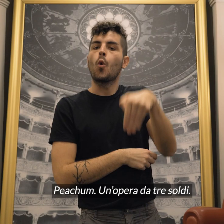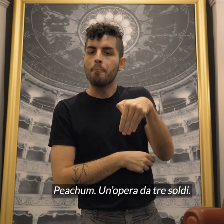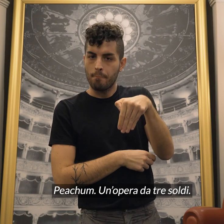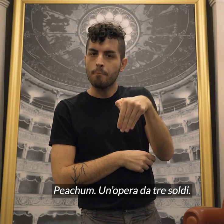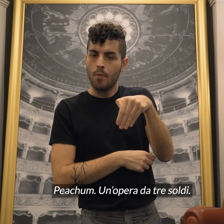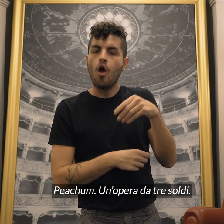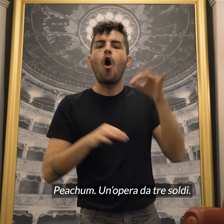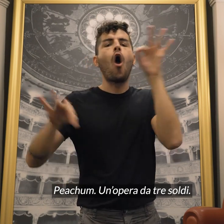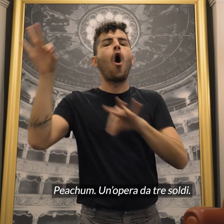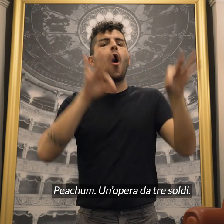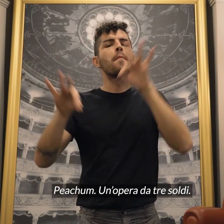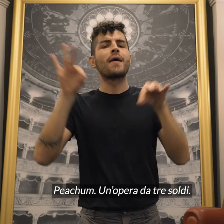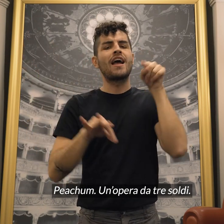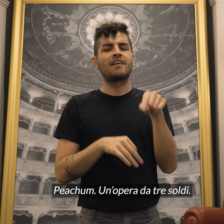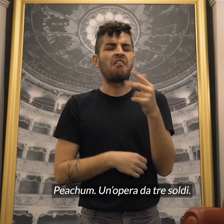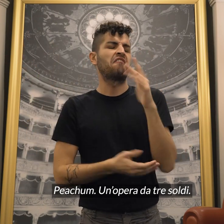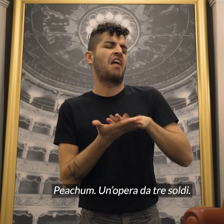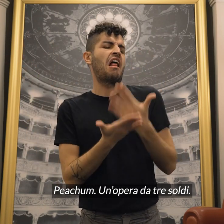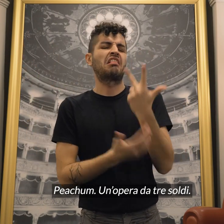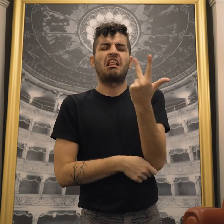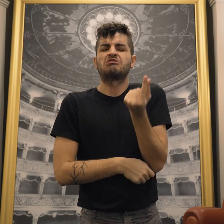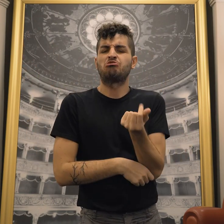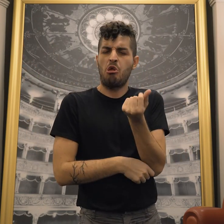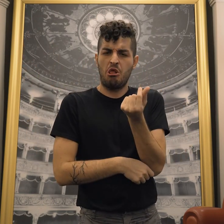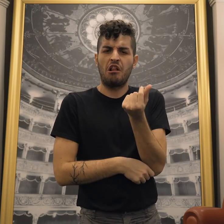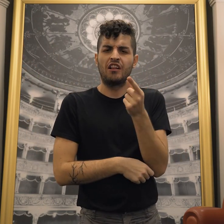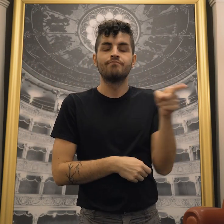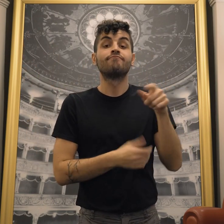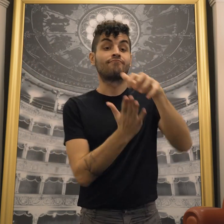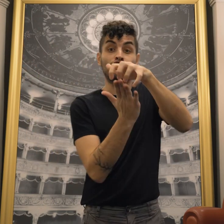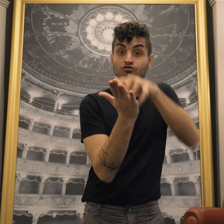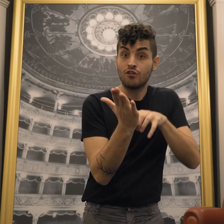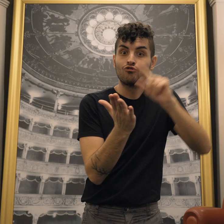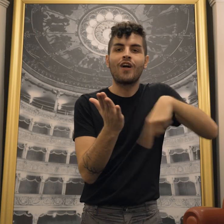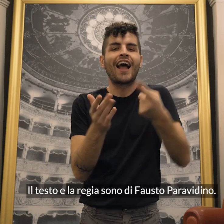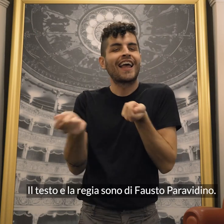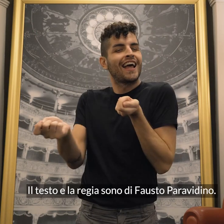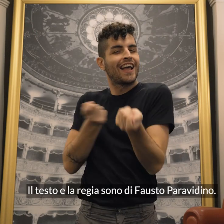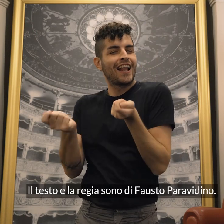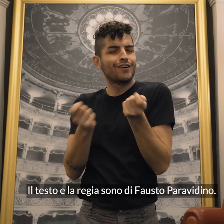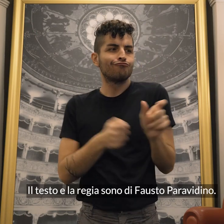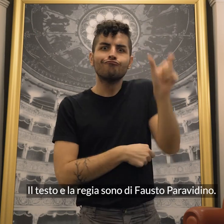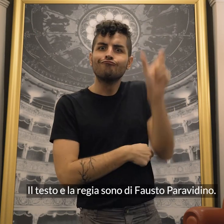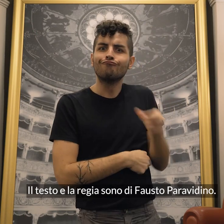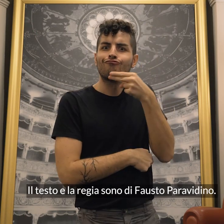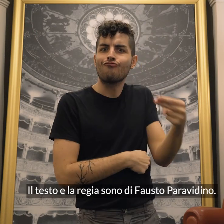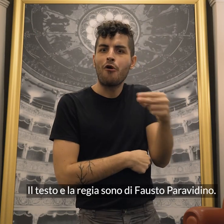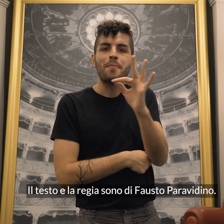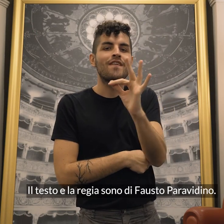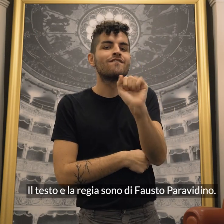un'opera da tre soldi. Il testo e la regina sono